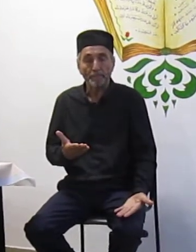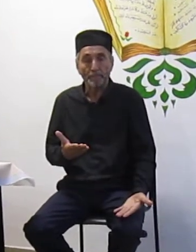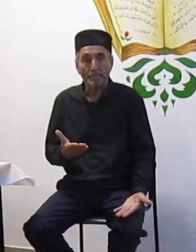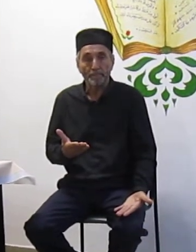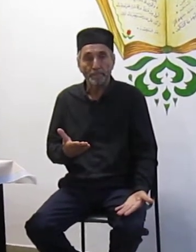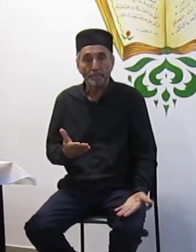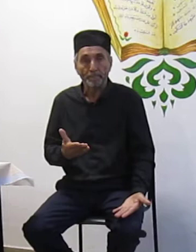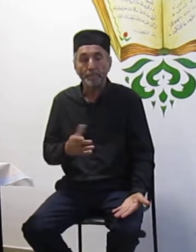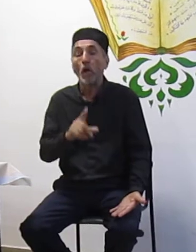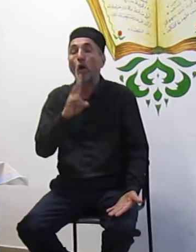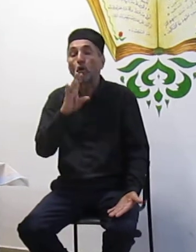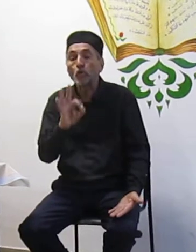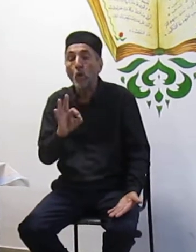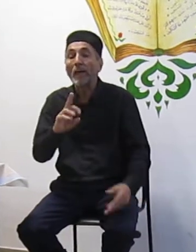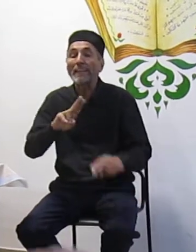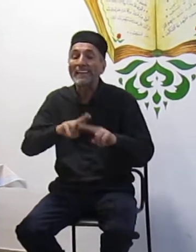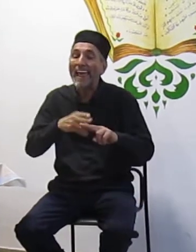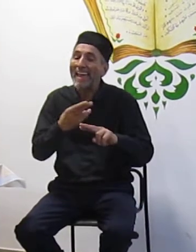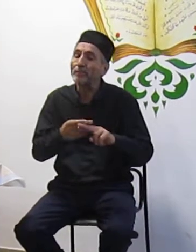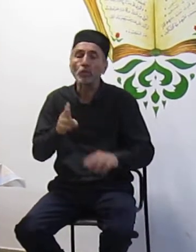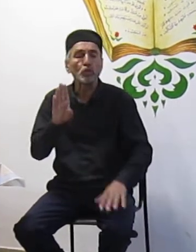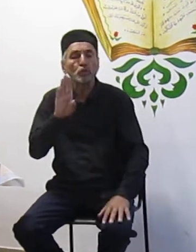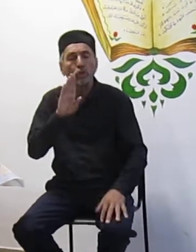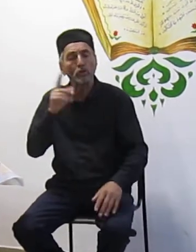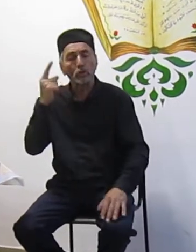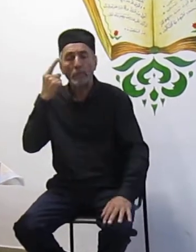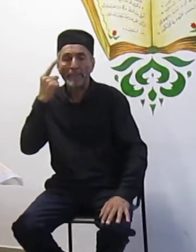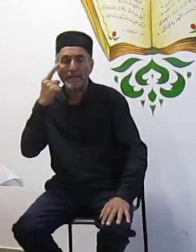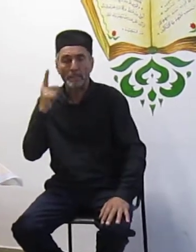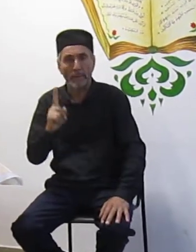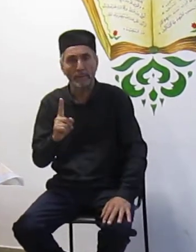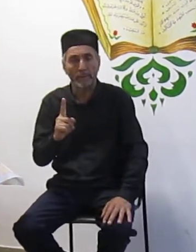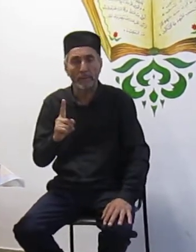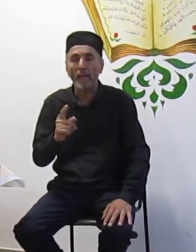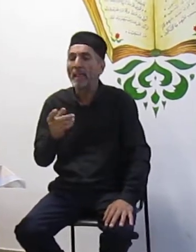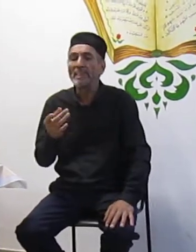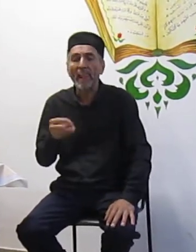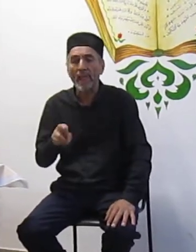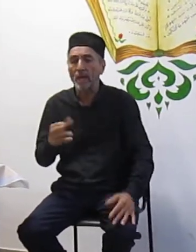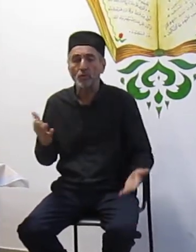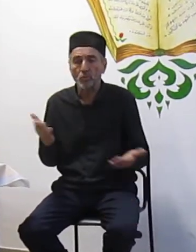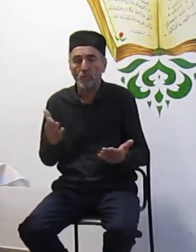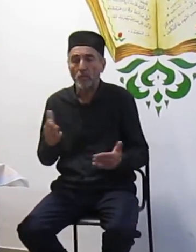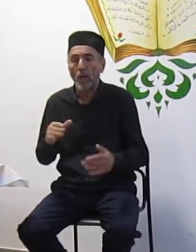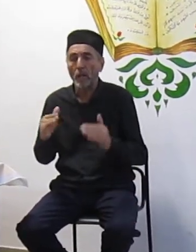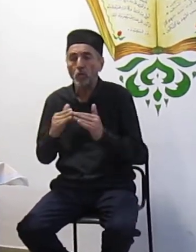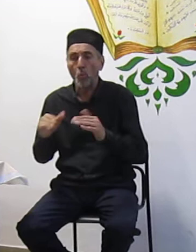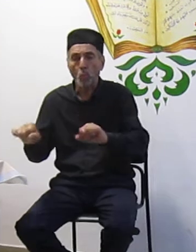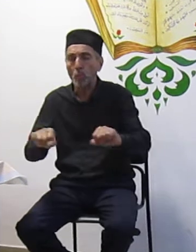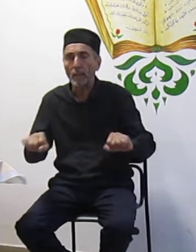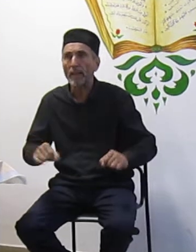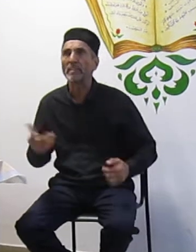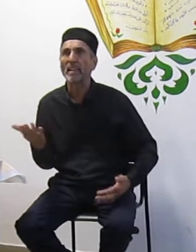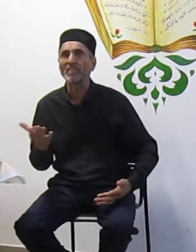Но для этого женщина должна понимать, для чего она убирается, для чего она готовит.